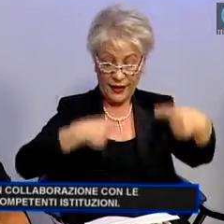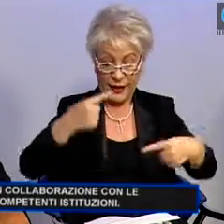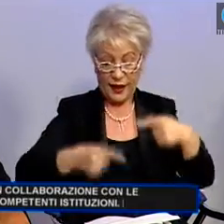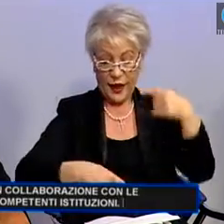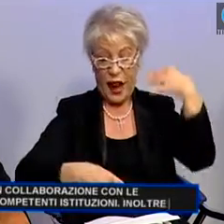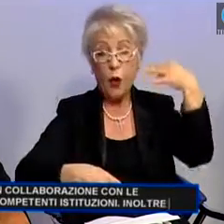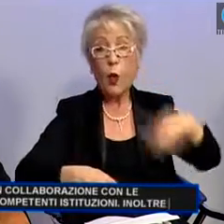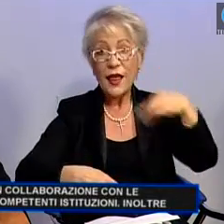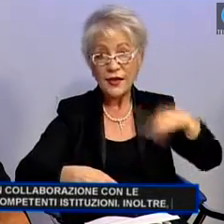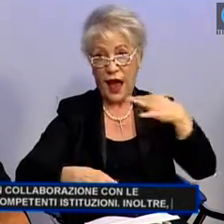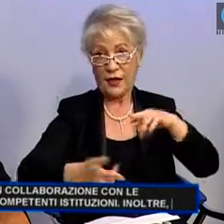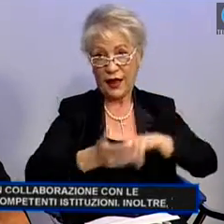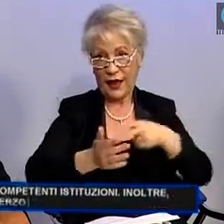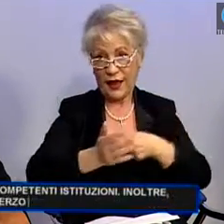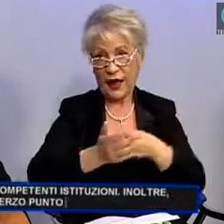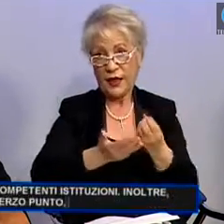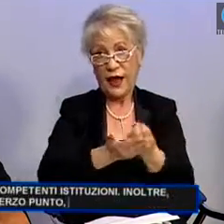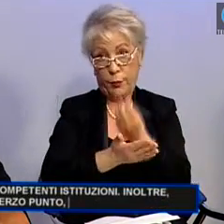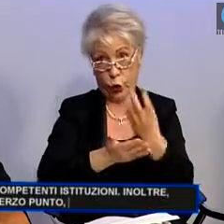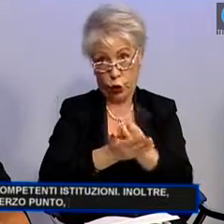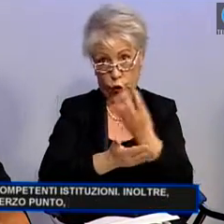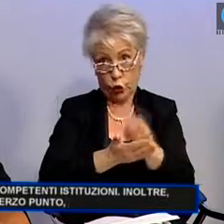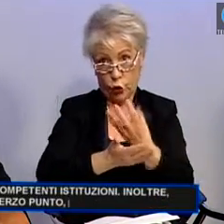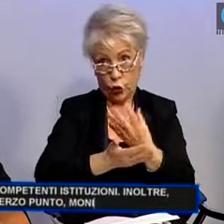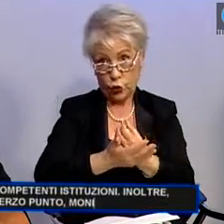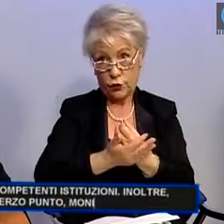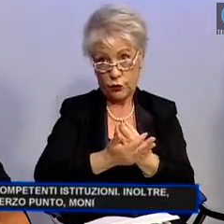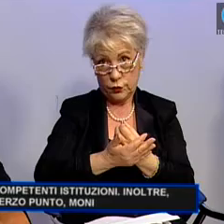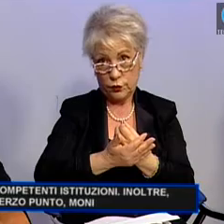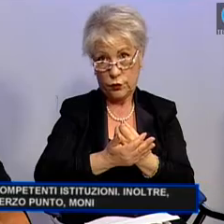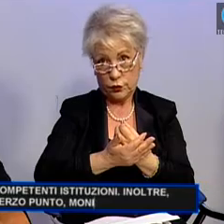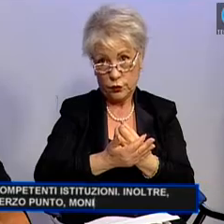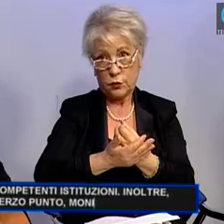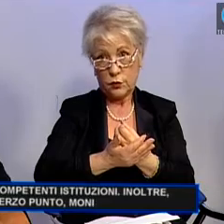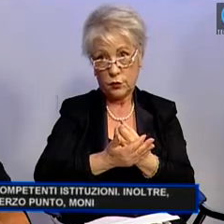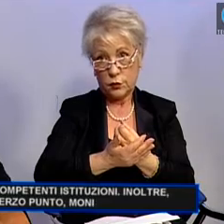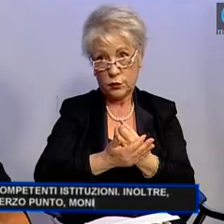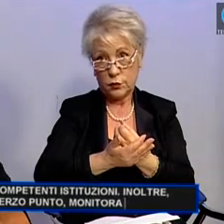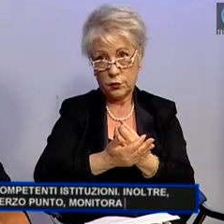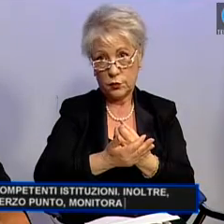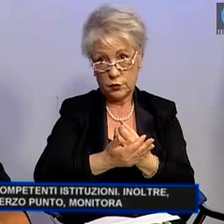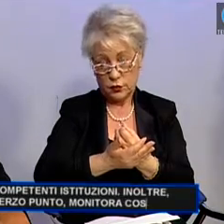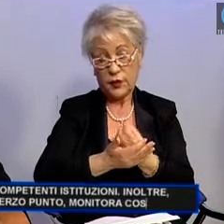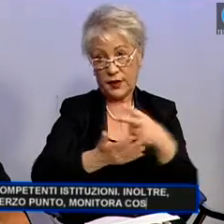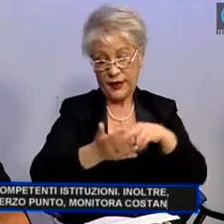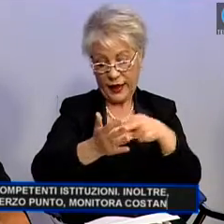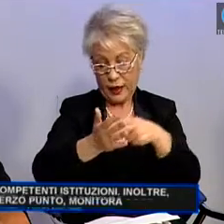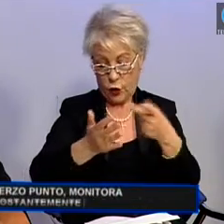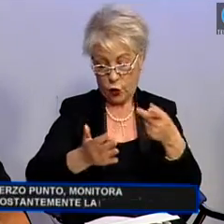Inoltre, terzo punto, monitora costantemente la qualità del prodotto,